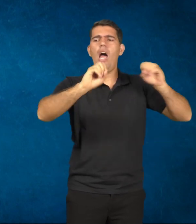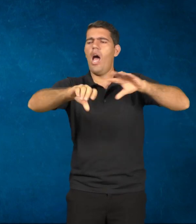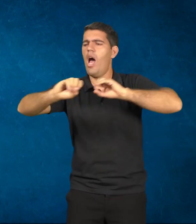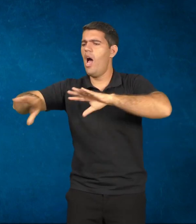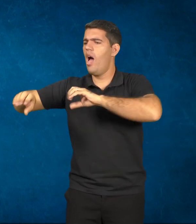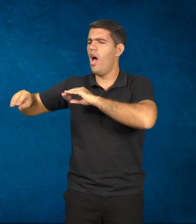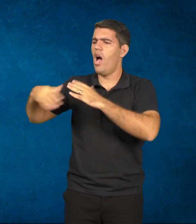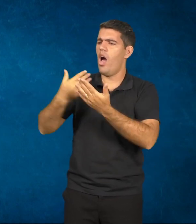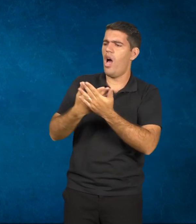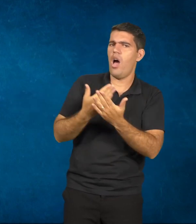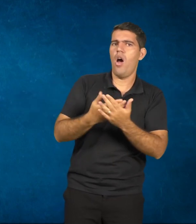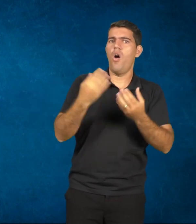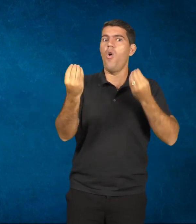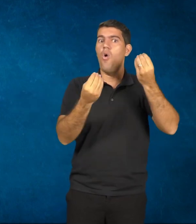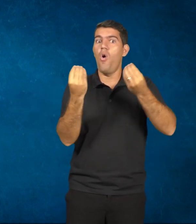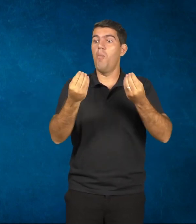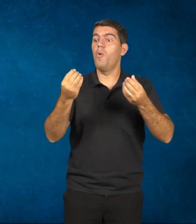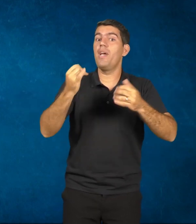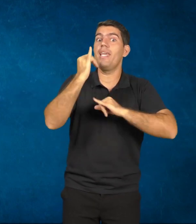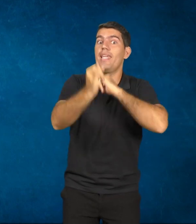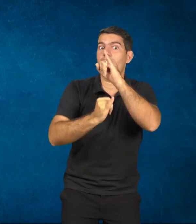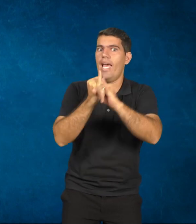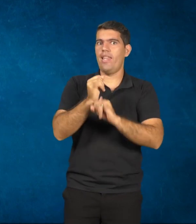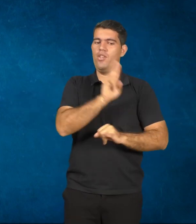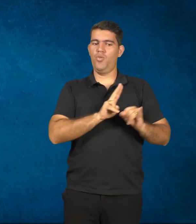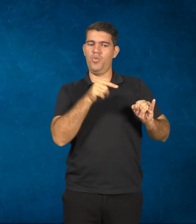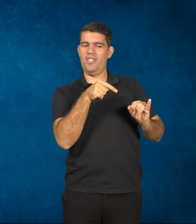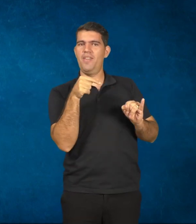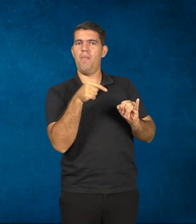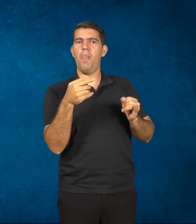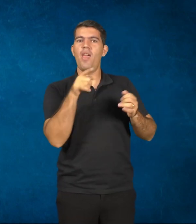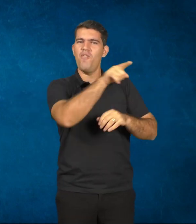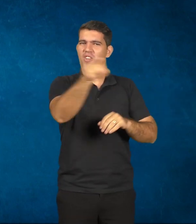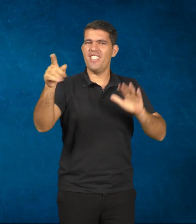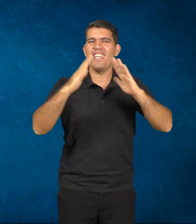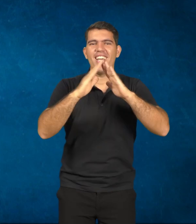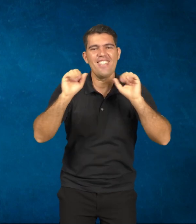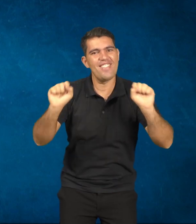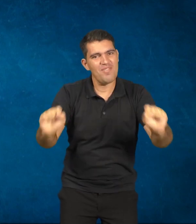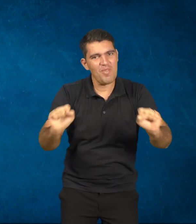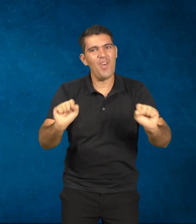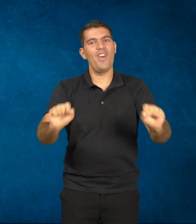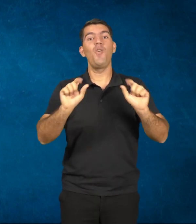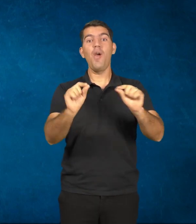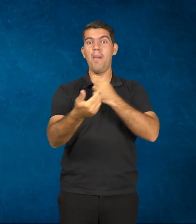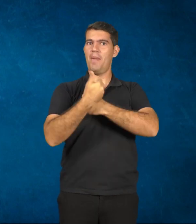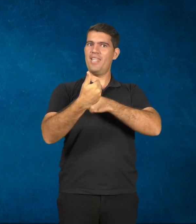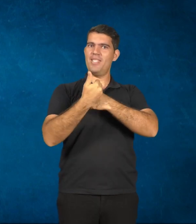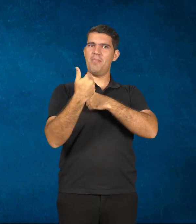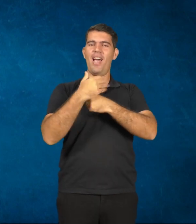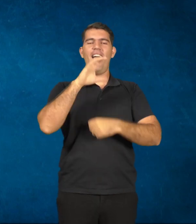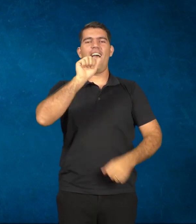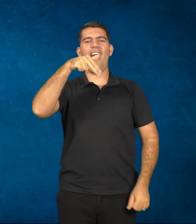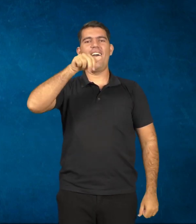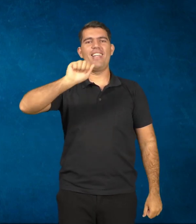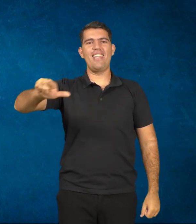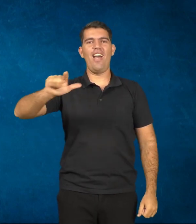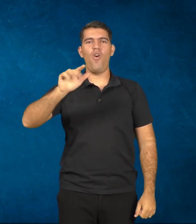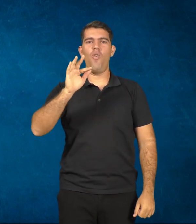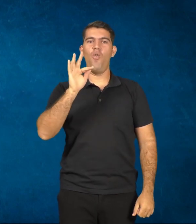E você que está em casa pode continuar participando através do nosso site, o Canal Futuro Oficial, que é a nossa página no Facebook.